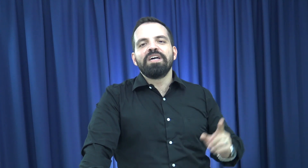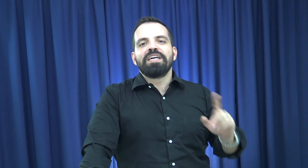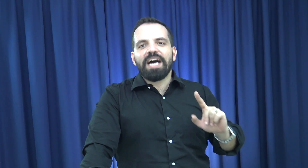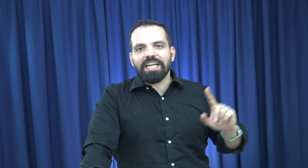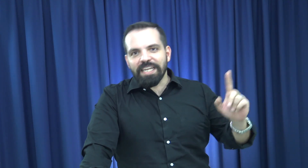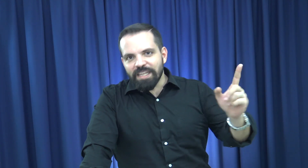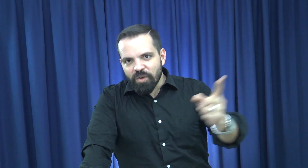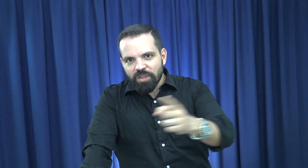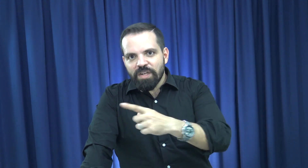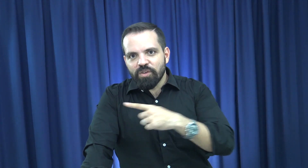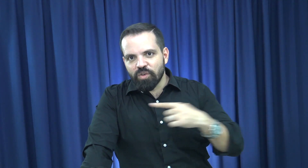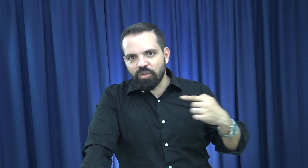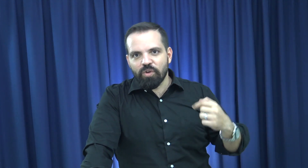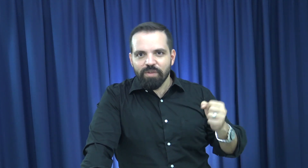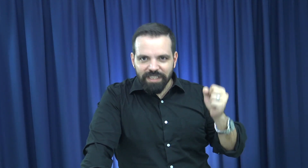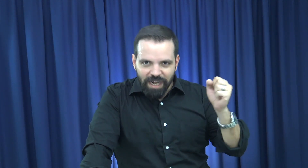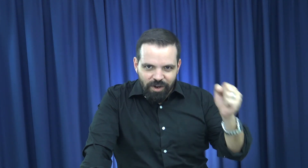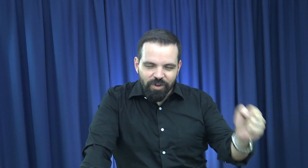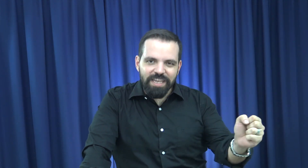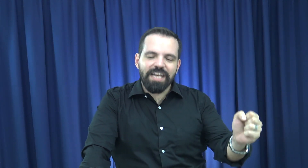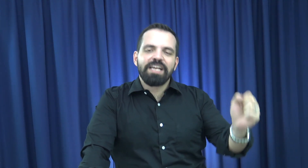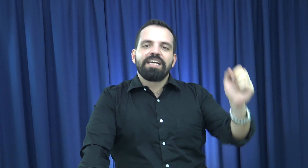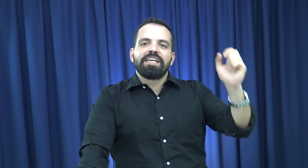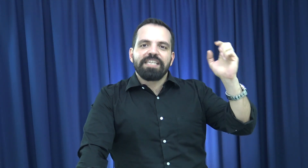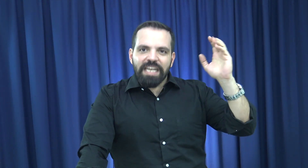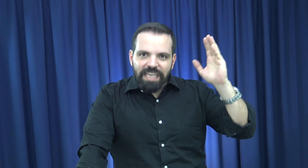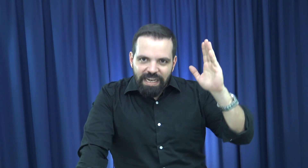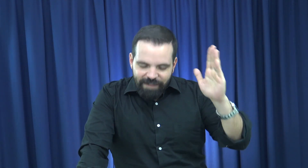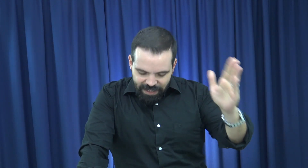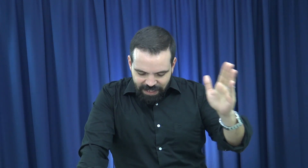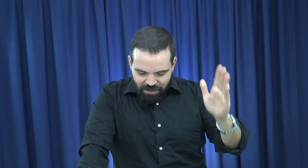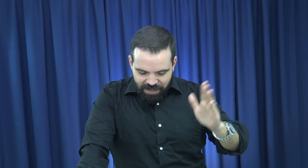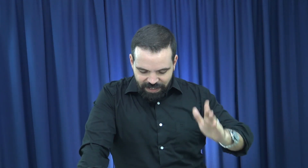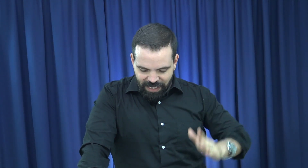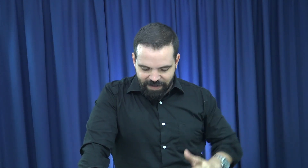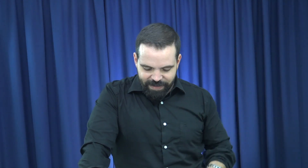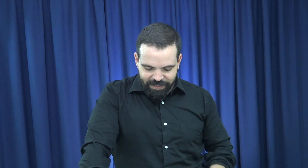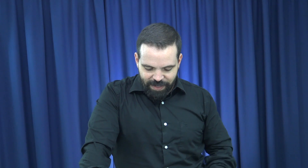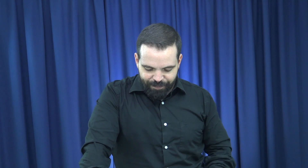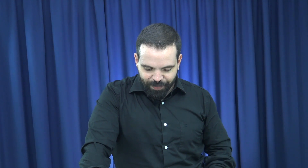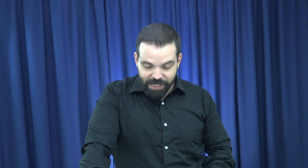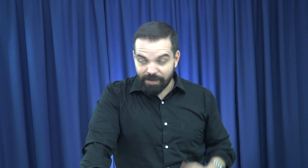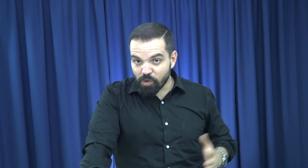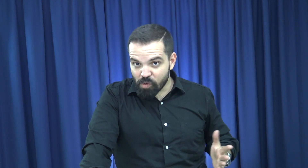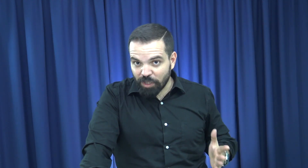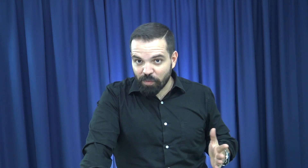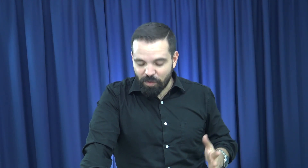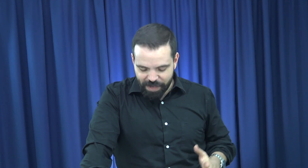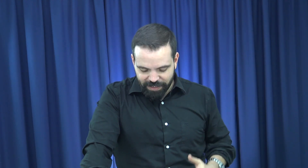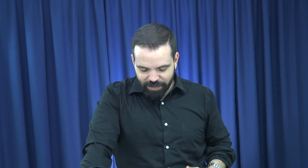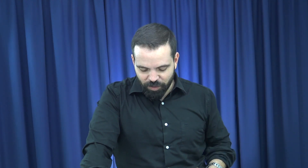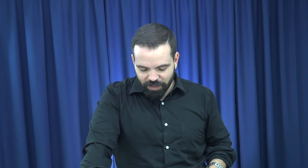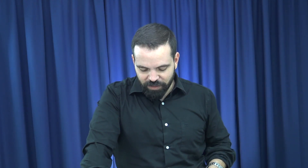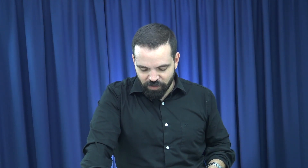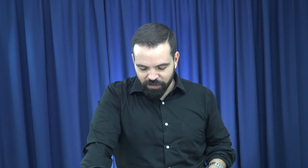alrededor de nosotros. Nuestra gloria y el que levanta nuestra cabeza. Llevamos cuatro promesas de protección.